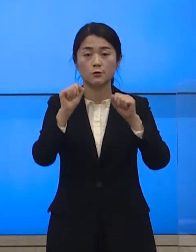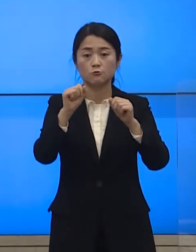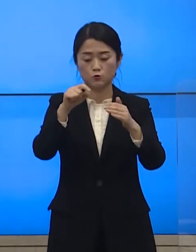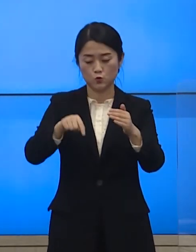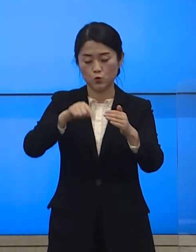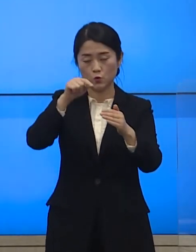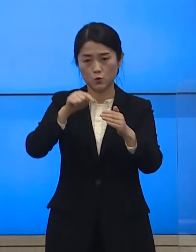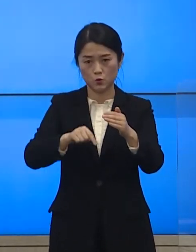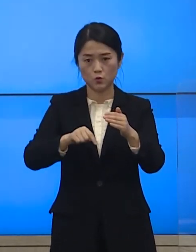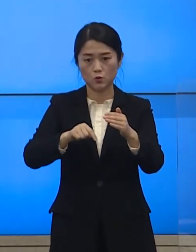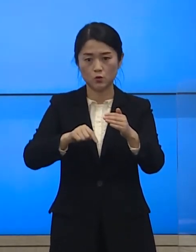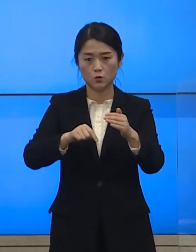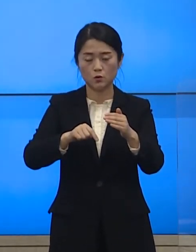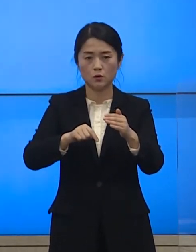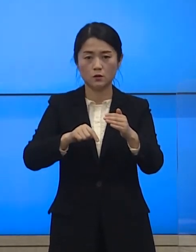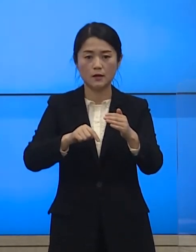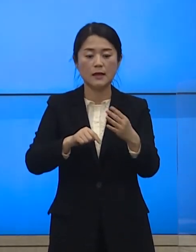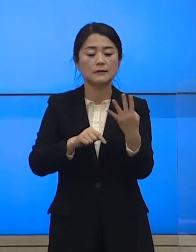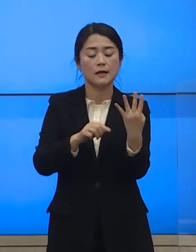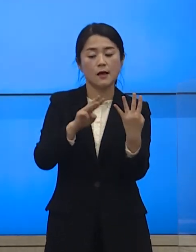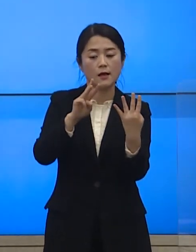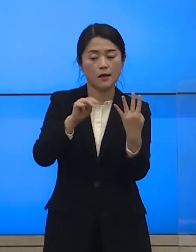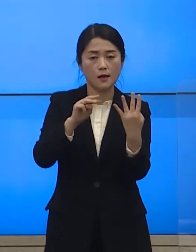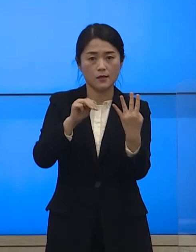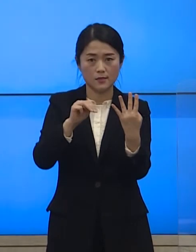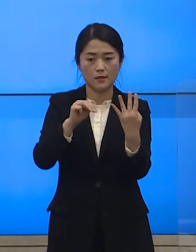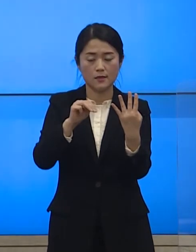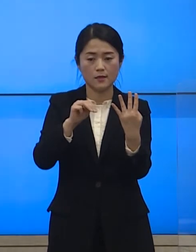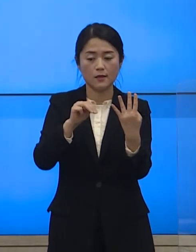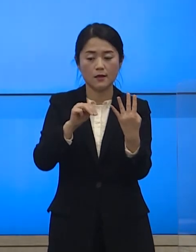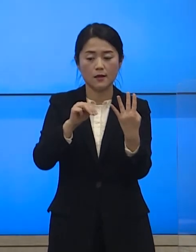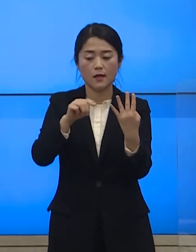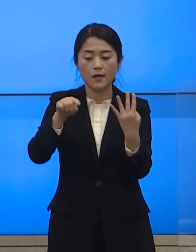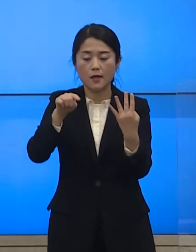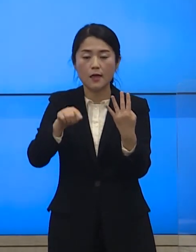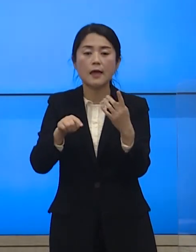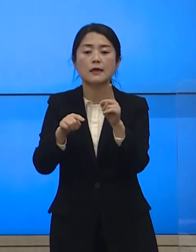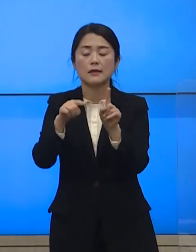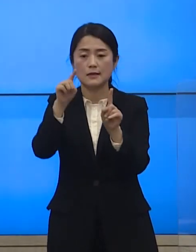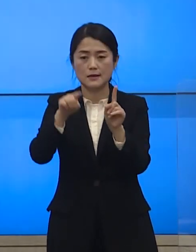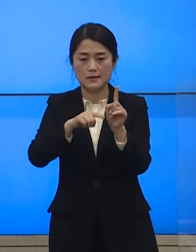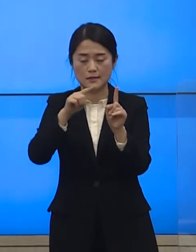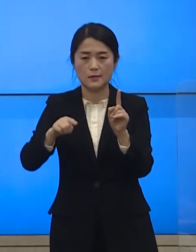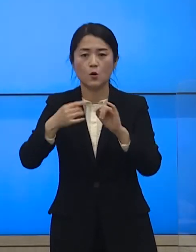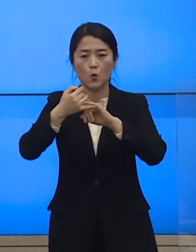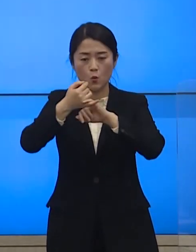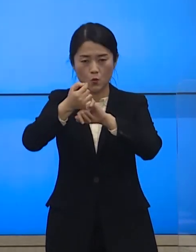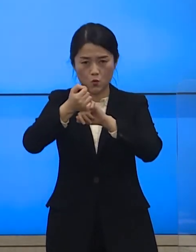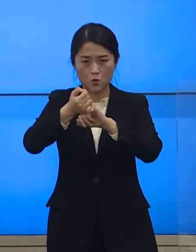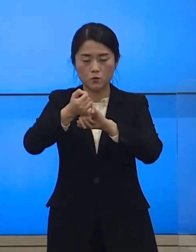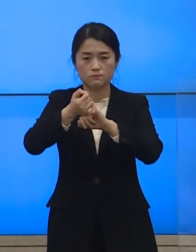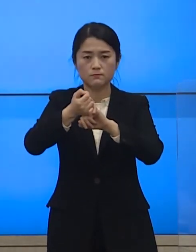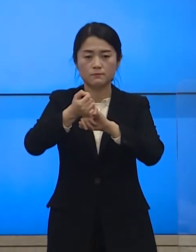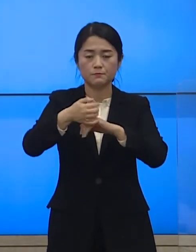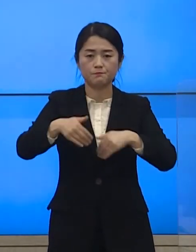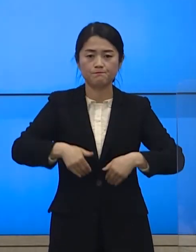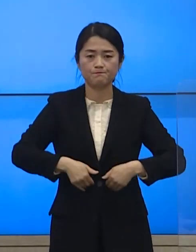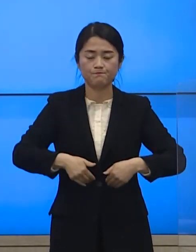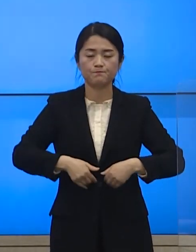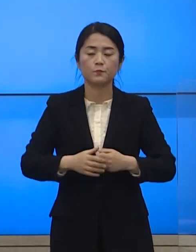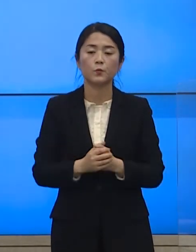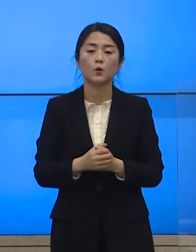등에서는 사적고 미터당 1명의 인원 제한을 반드시 지켜야 합니다